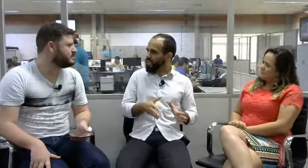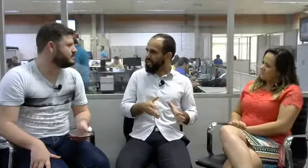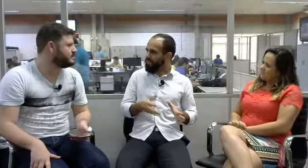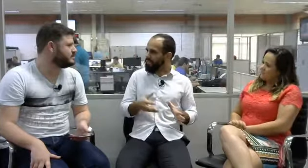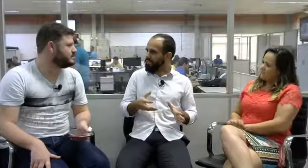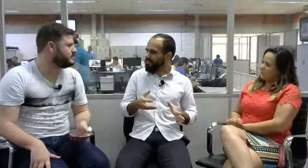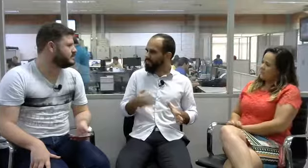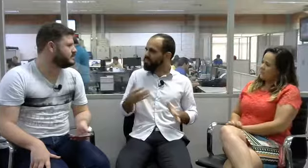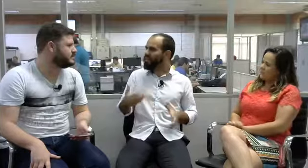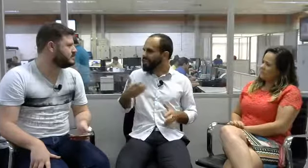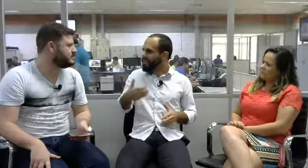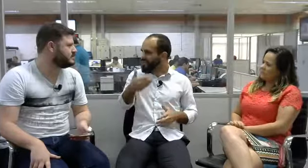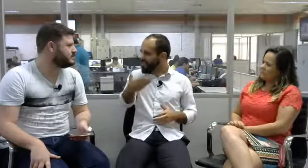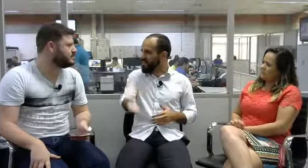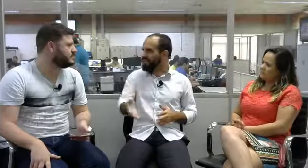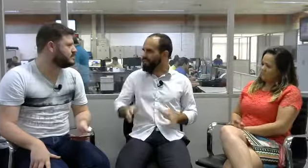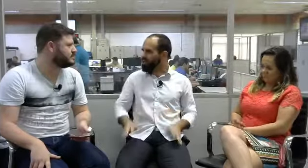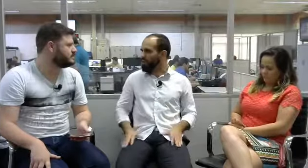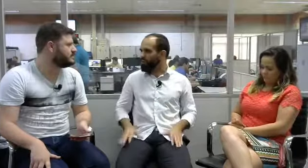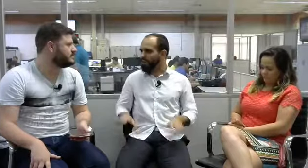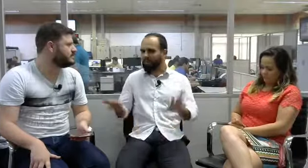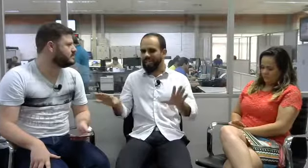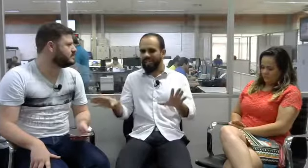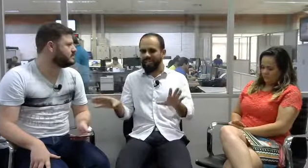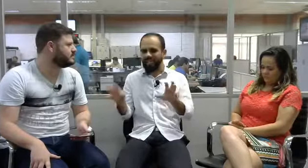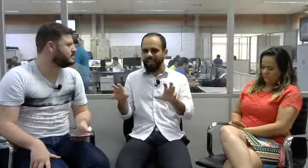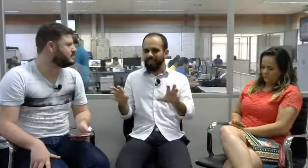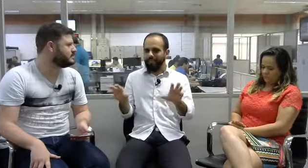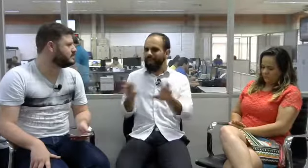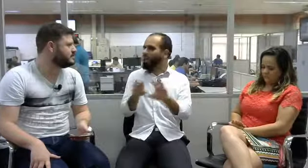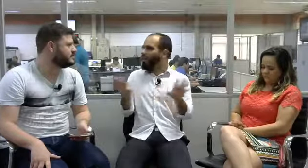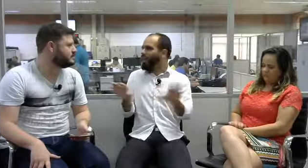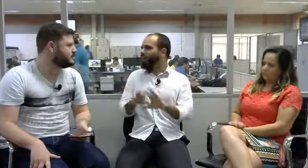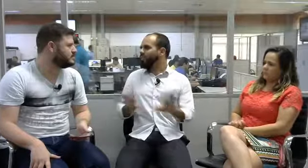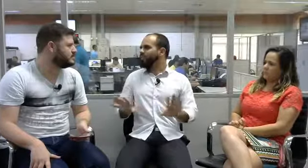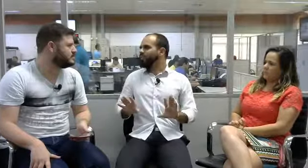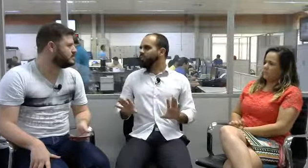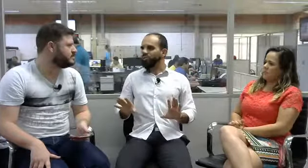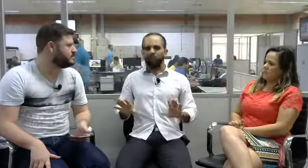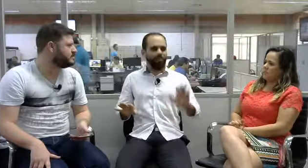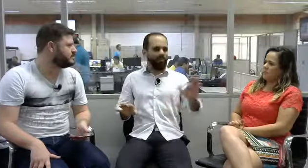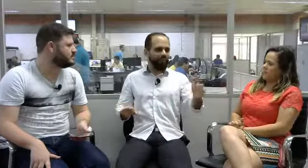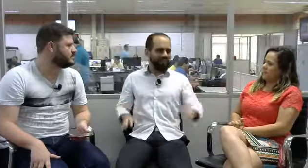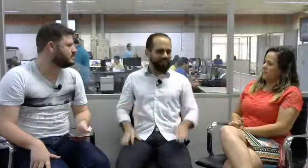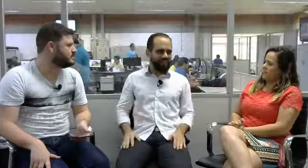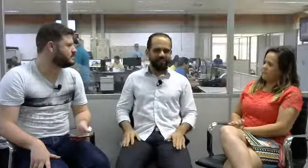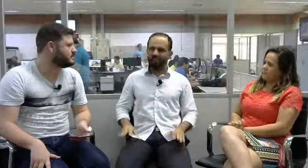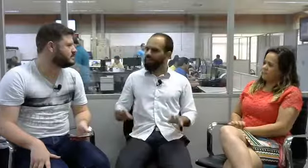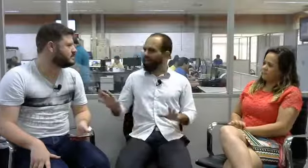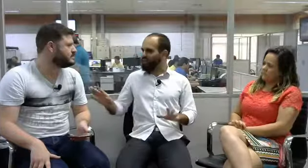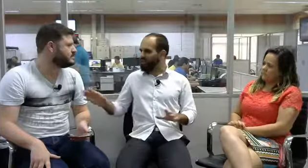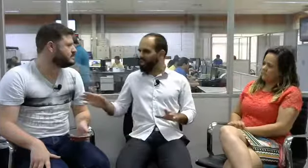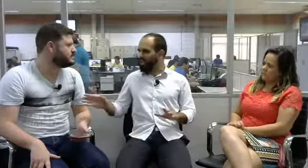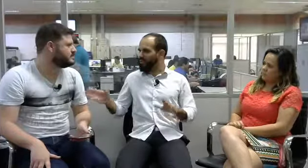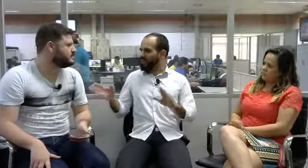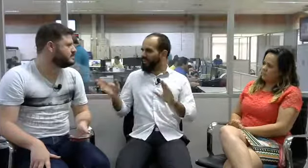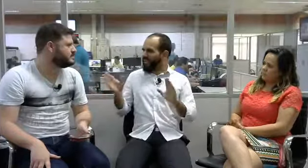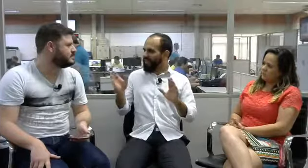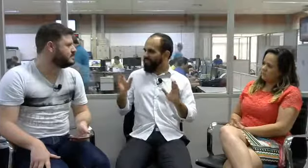ele não constata a existência de som. Então, para ele, B com A não faz sentido nenhum. A professora vai dizer assim, olha, Joãozinho, B